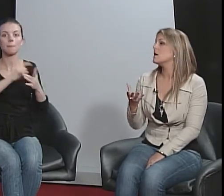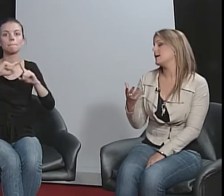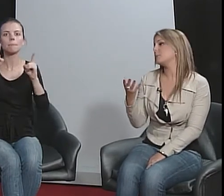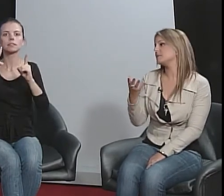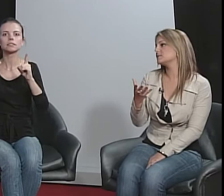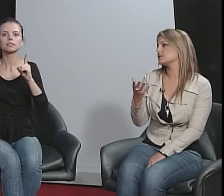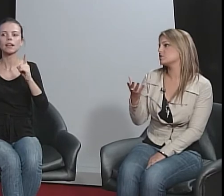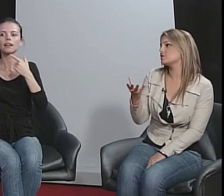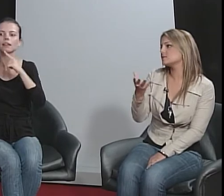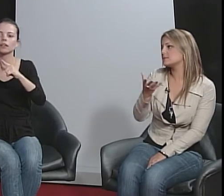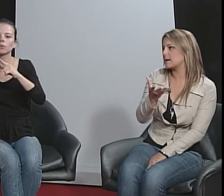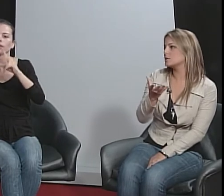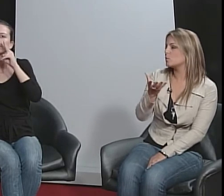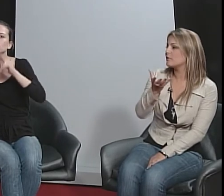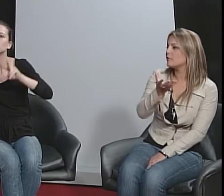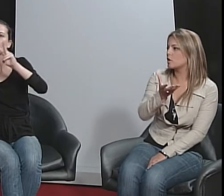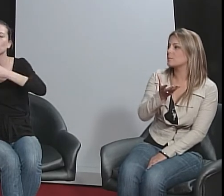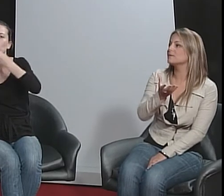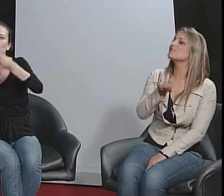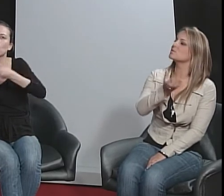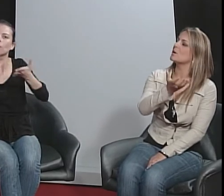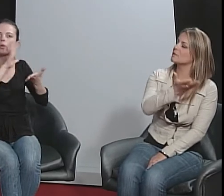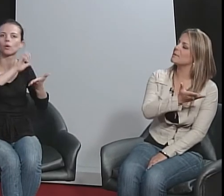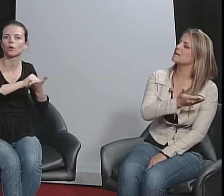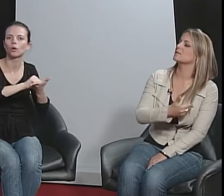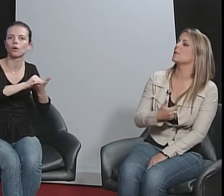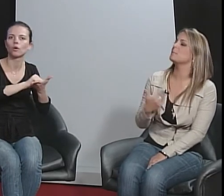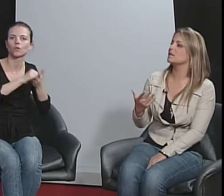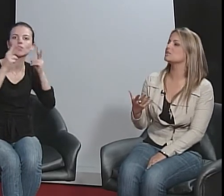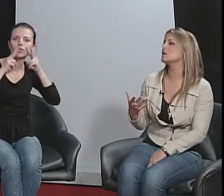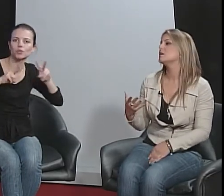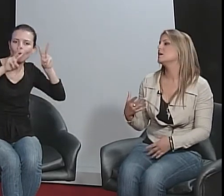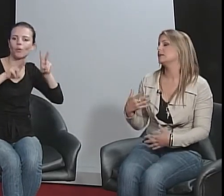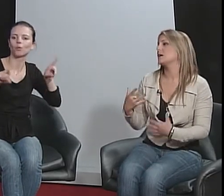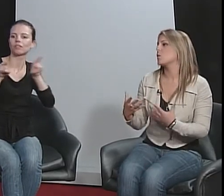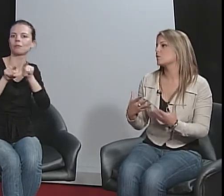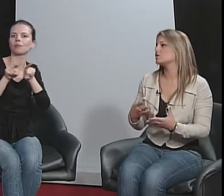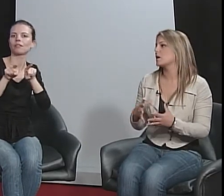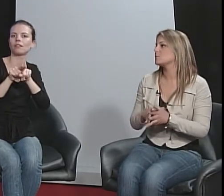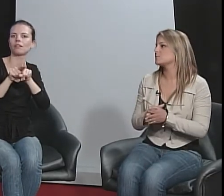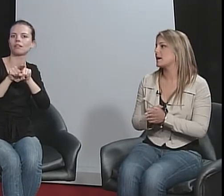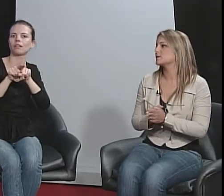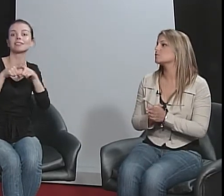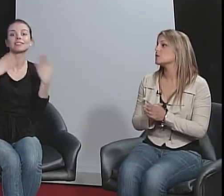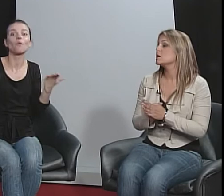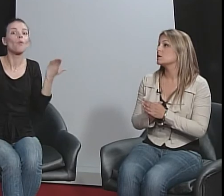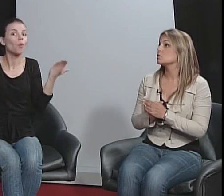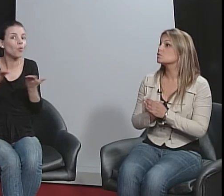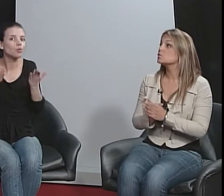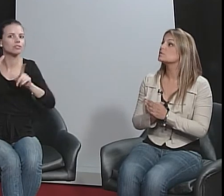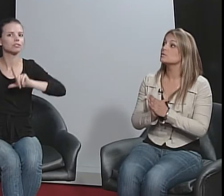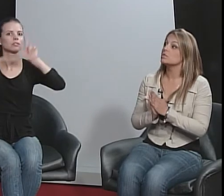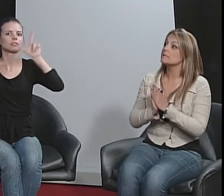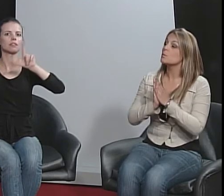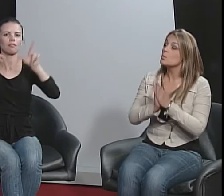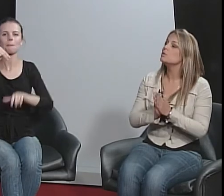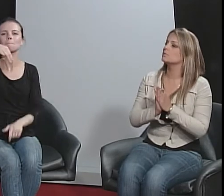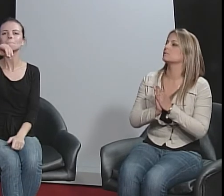ela precisa que seja registrada de alguma forma visual também. Então, a mídia, né, hoje é um espaço que os surdos utilizam muito, né,